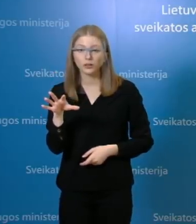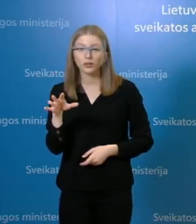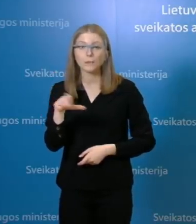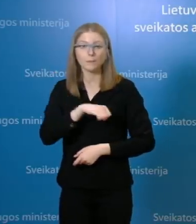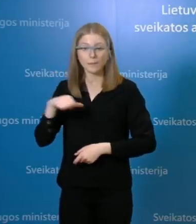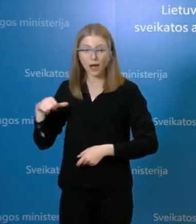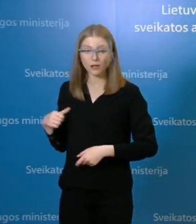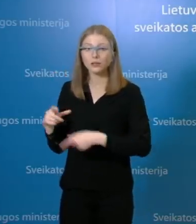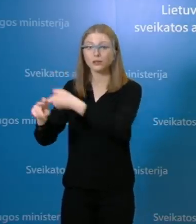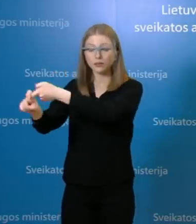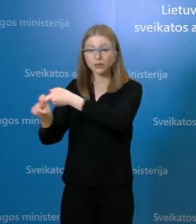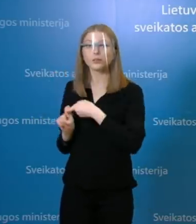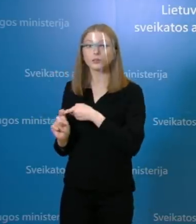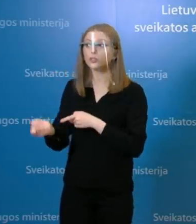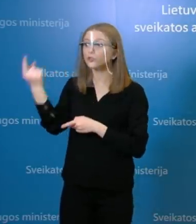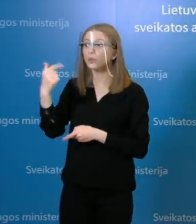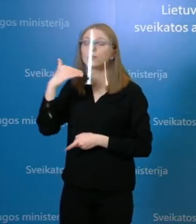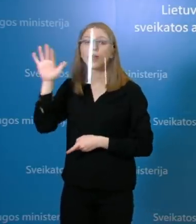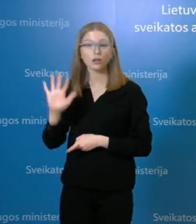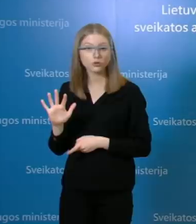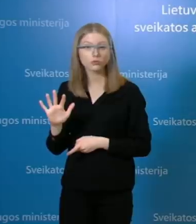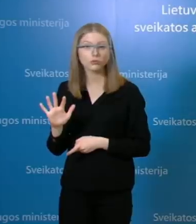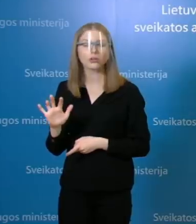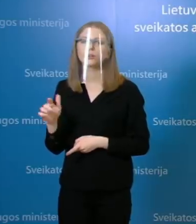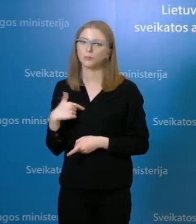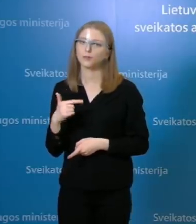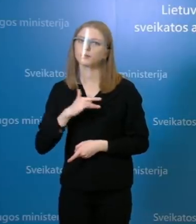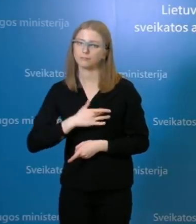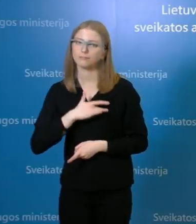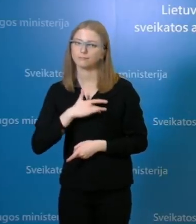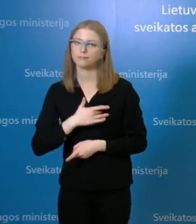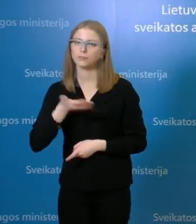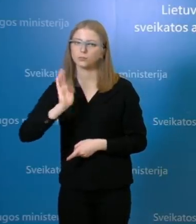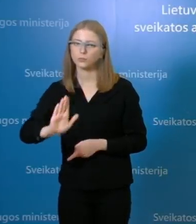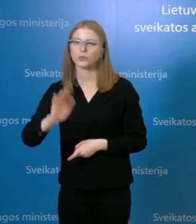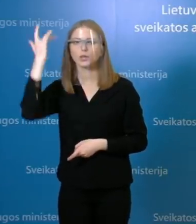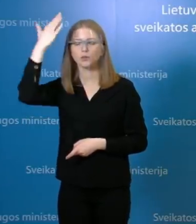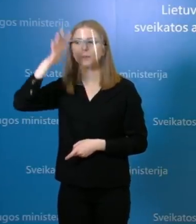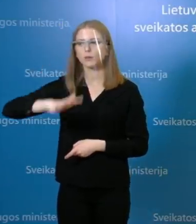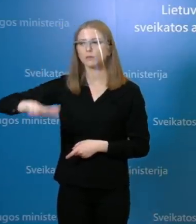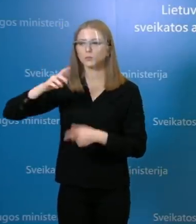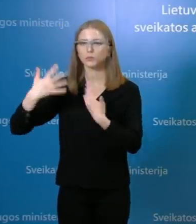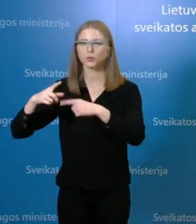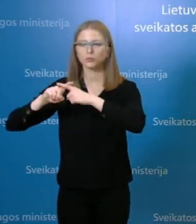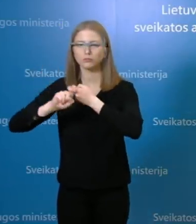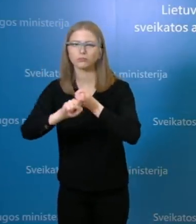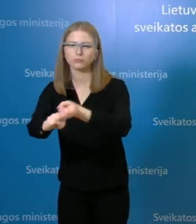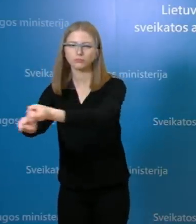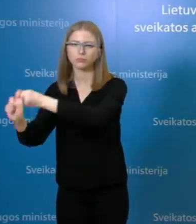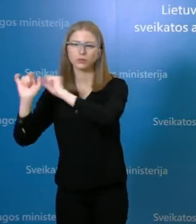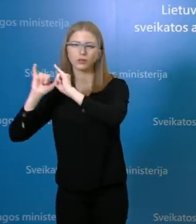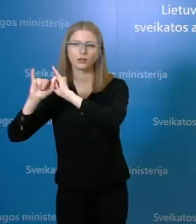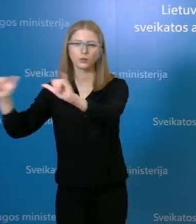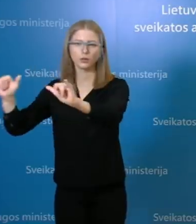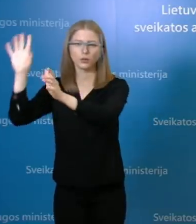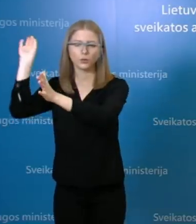negerai ir tikrai reikės sunerimti vis dėl to, kad prasideda aplitimas visuomenėje, kurio mes labai bijom. Tai,